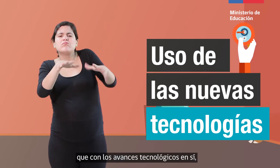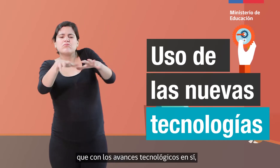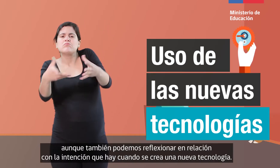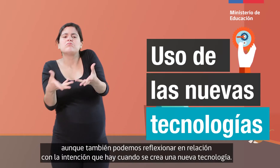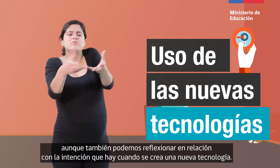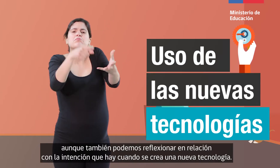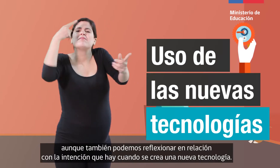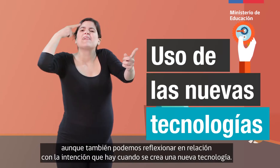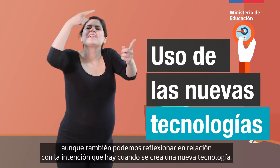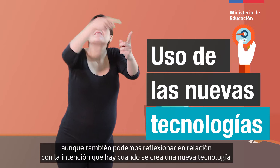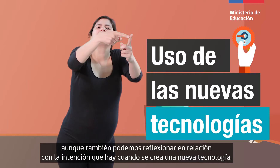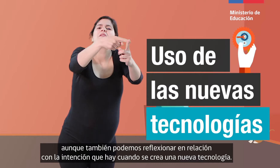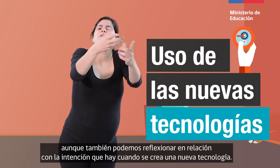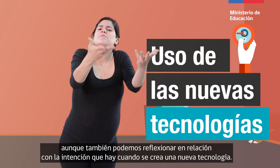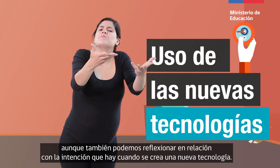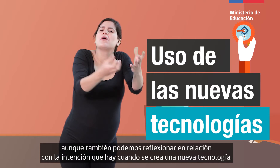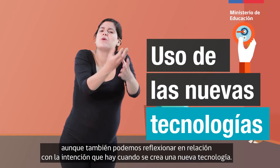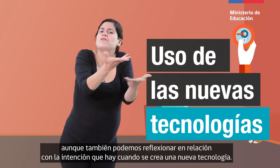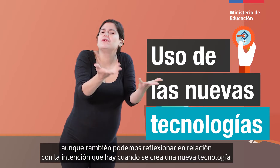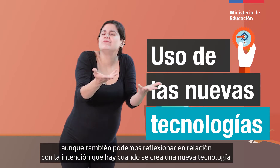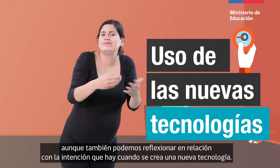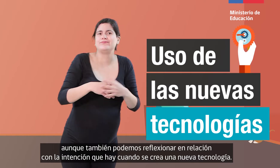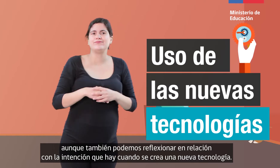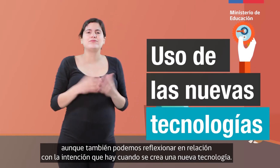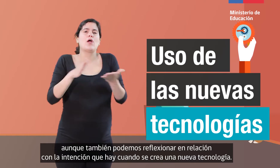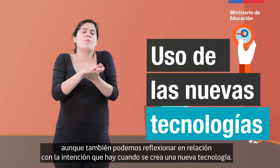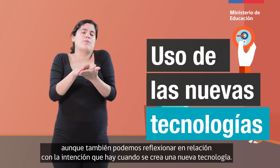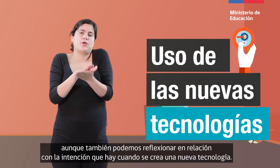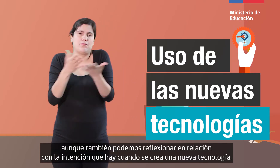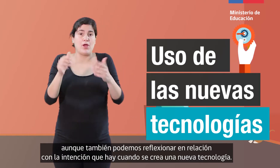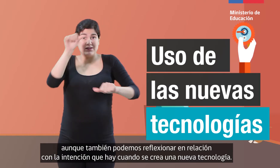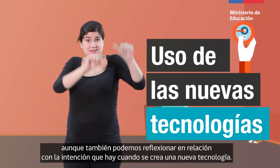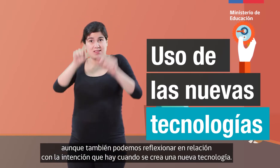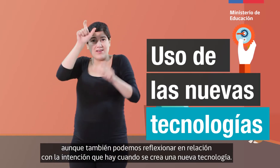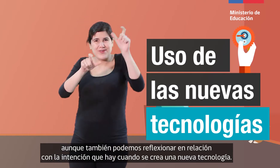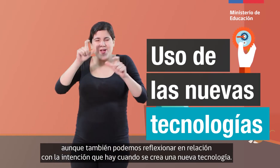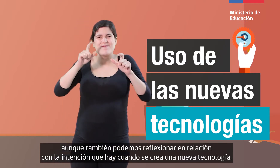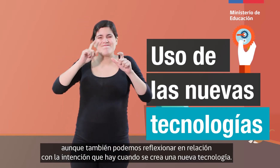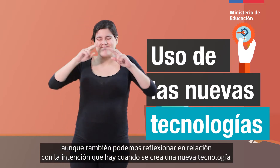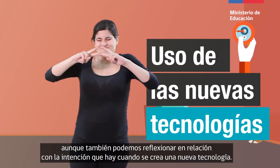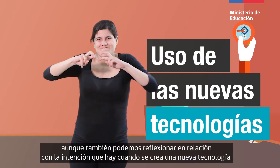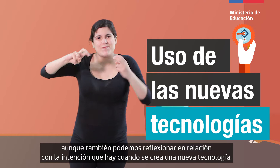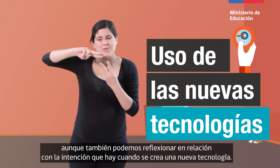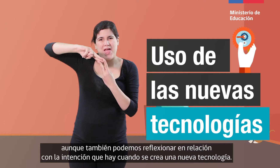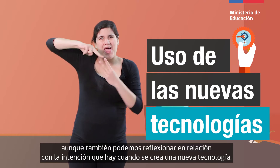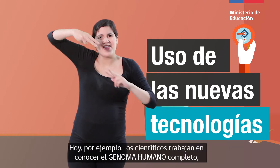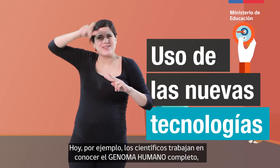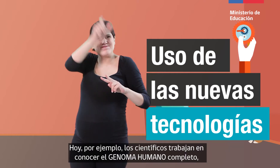Aunque también podemos reflexionar en relación con la intención que hay cuando se crea una nueva tecnología. Hoy,